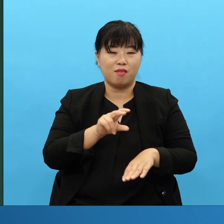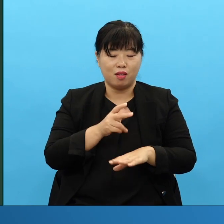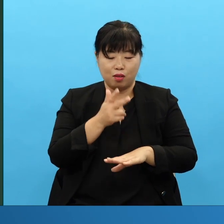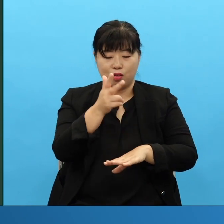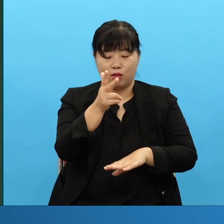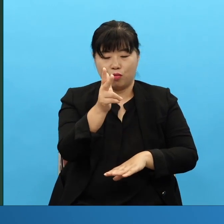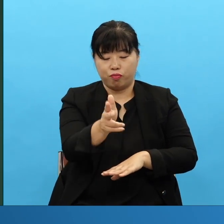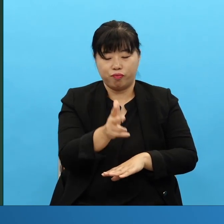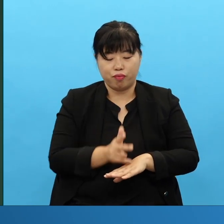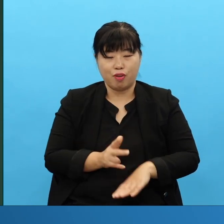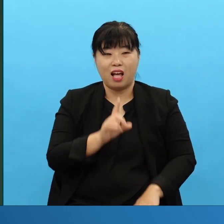그 식당이 두 개 딱 있어